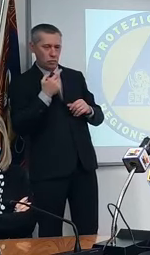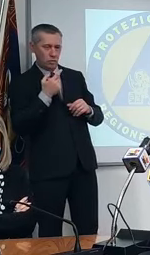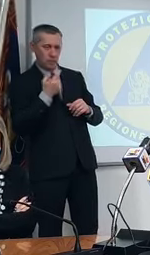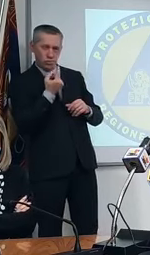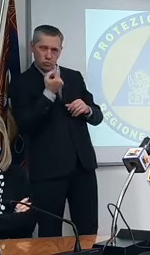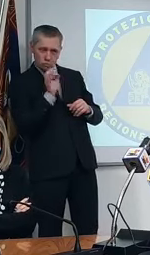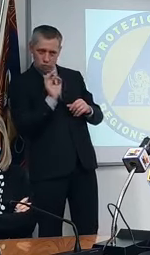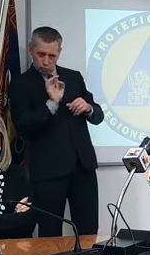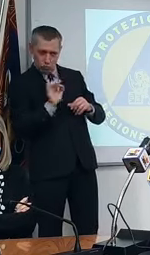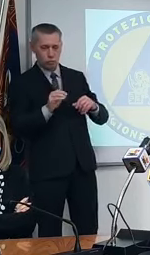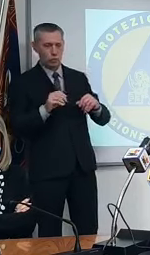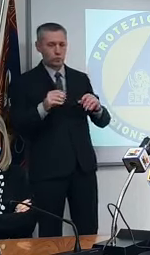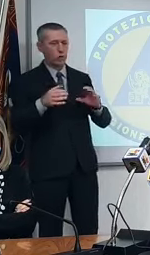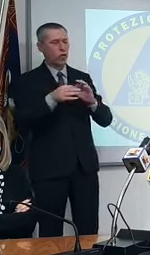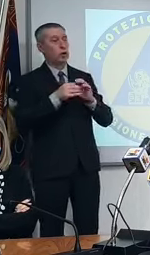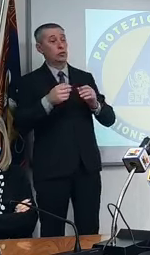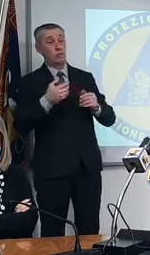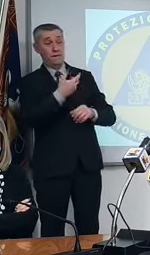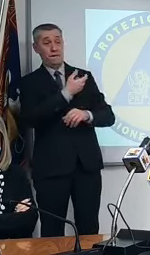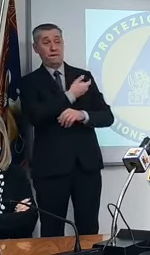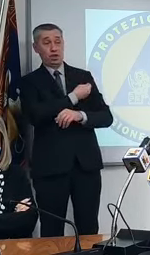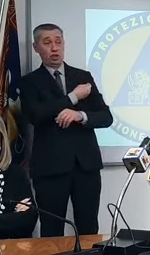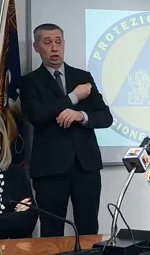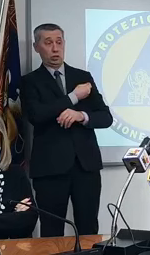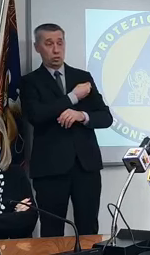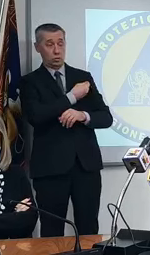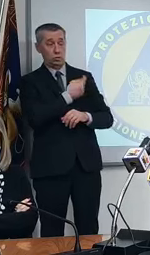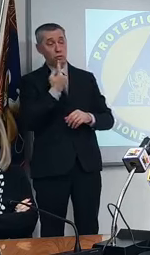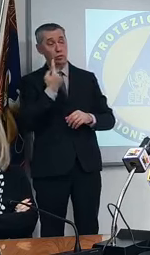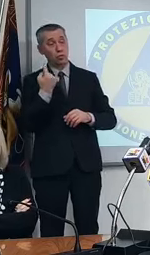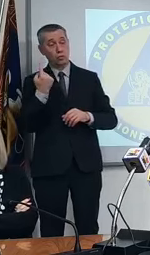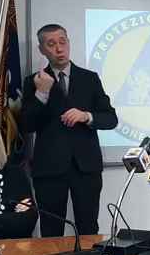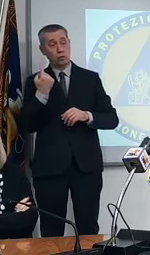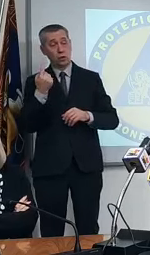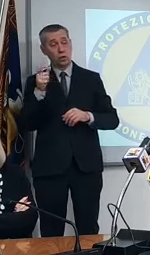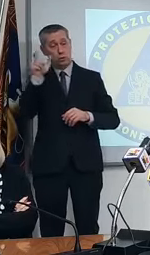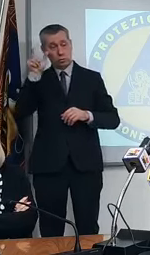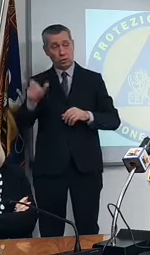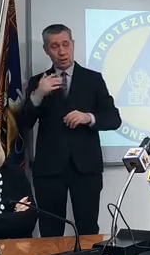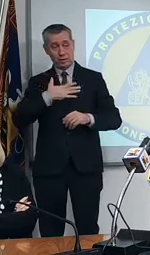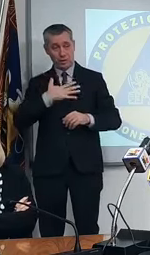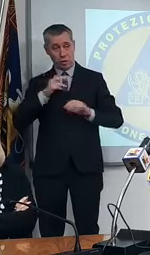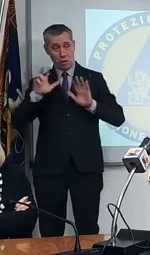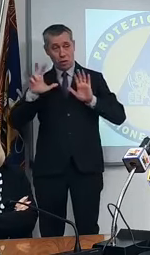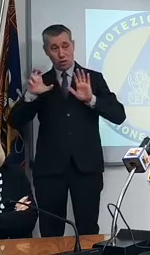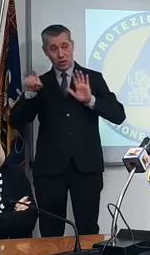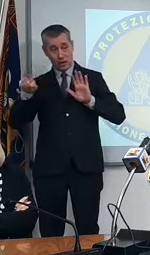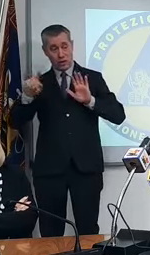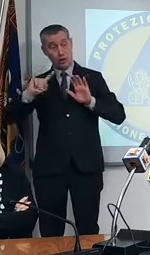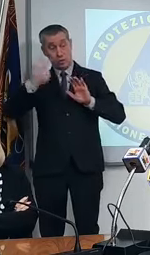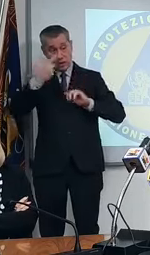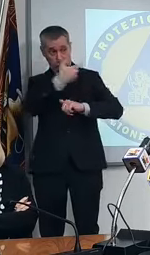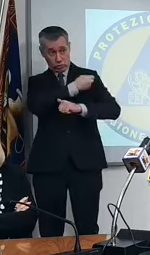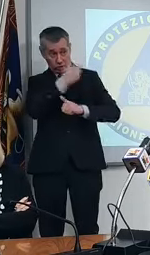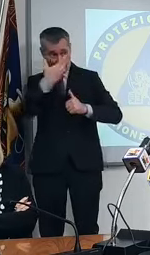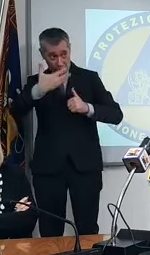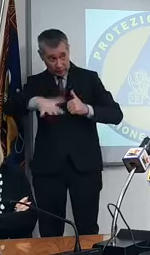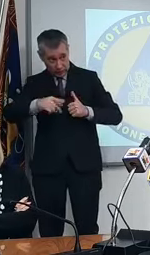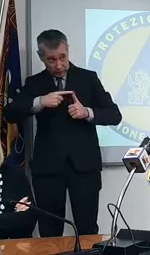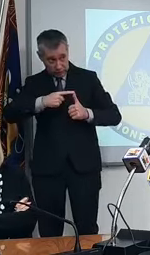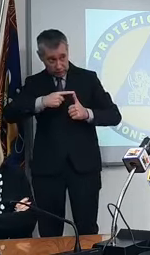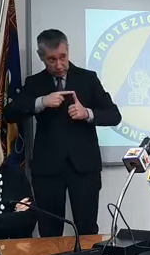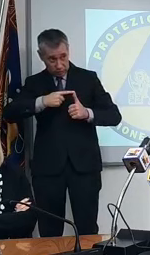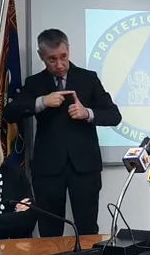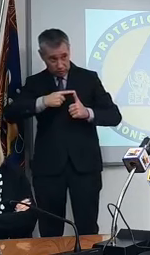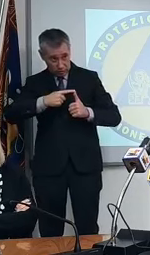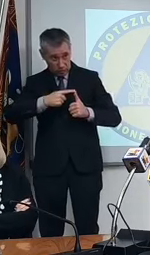appunto del vaccino c'è il caso di un 80enne che ha fatto la prima dose di vaccino non ha avuto